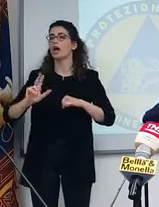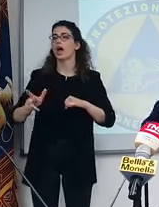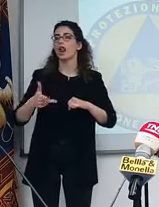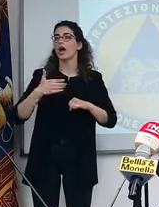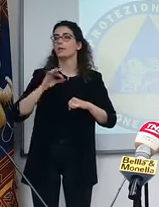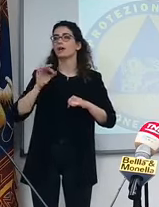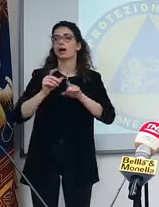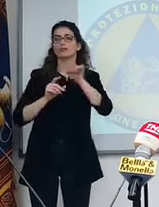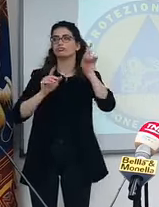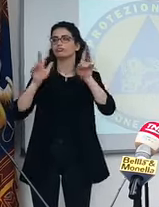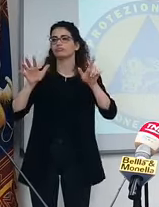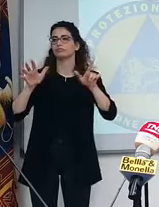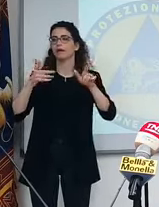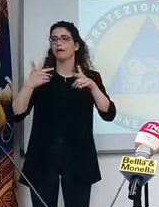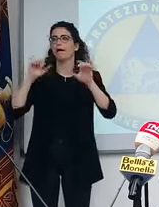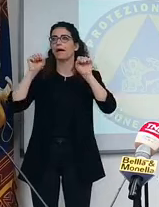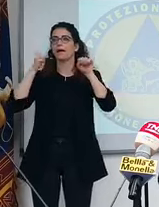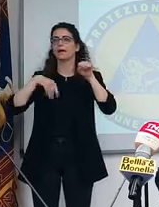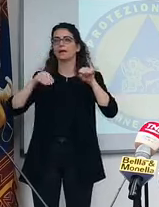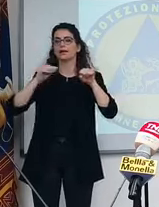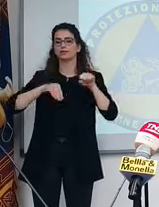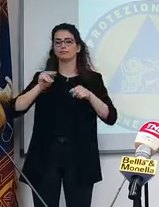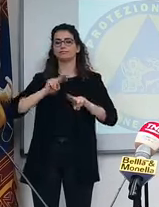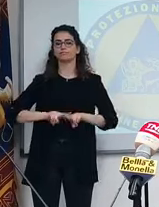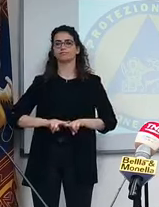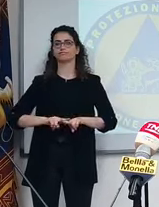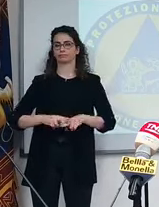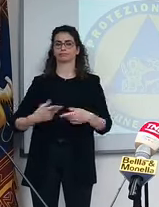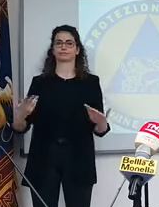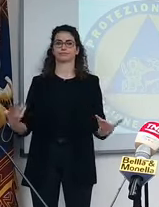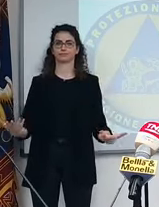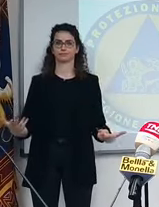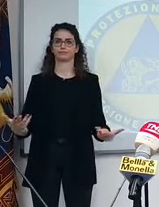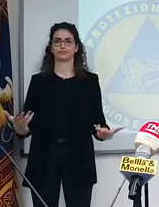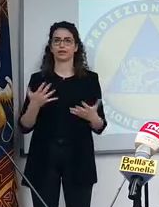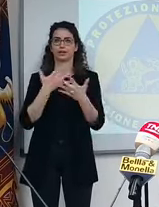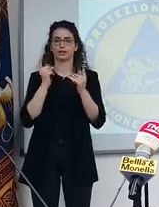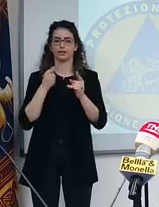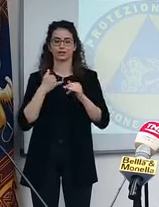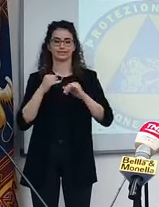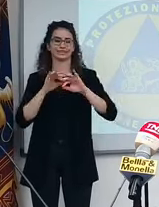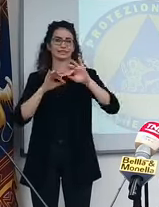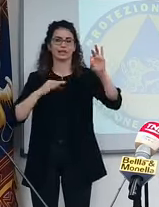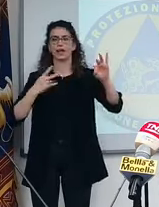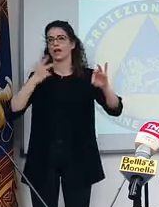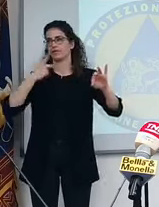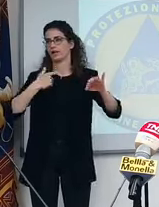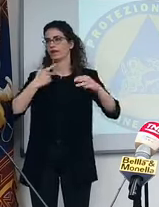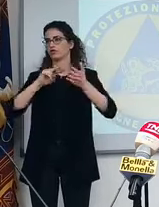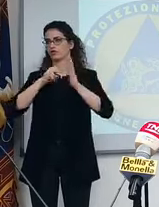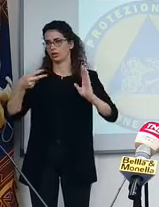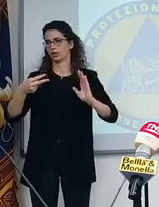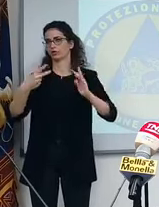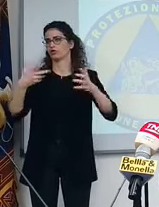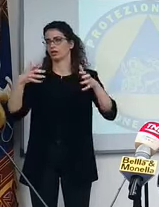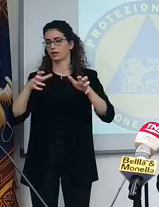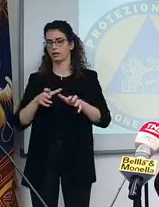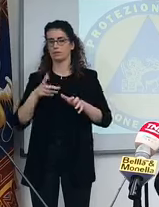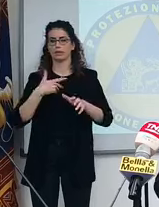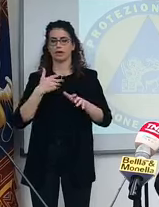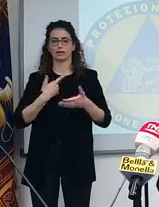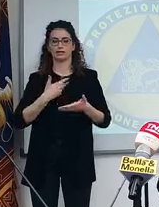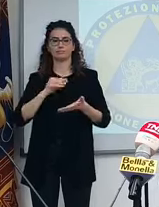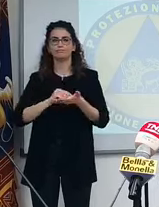della Val d'Aosta, stando qui in Veneto. È inevitabile che le distanze, è vero che sono ridotte dalle nuove tecnologie, ma uno deve salire,